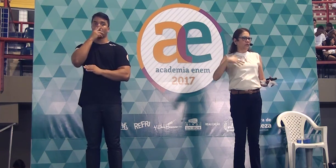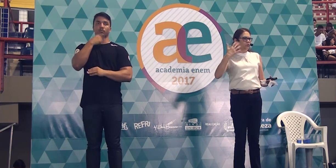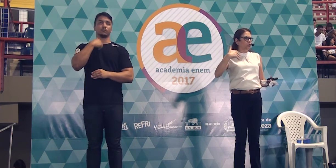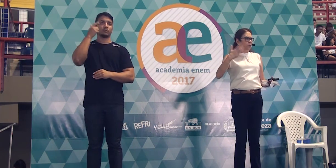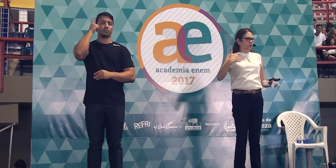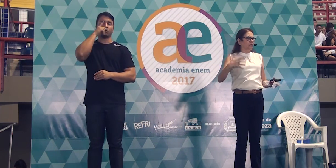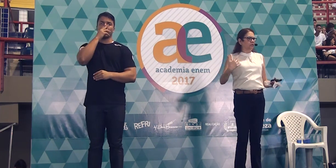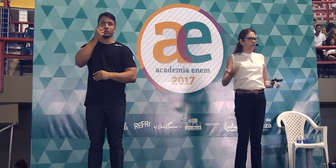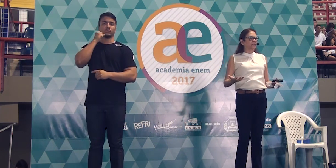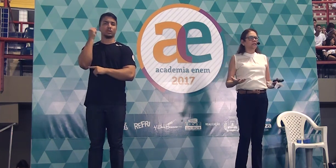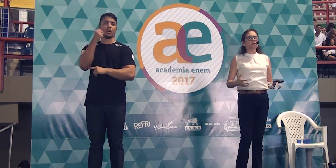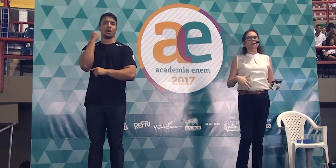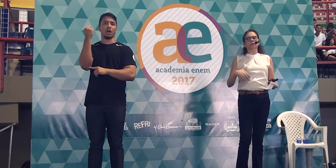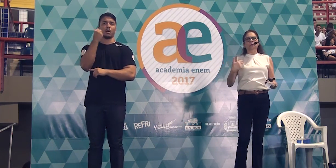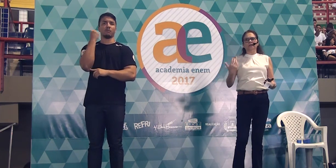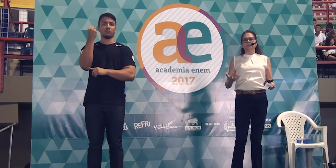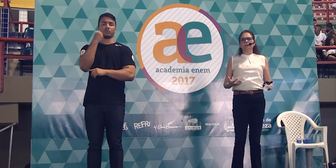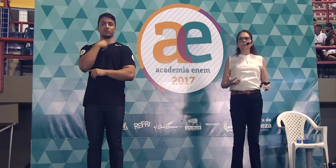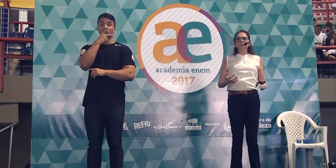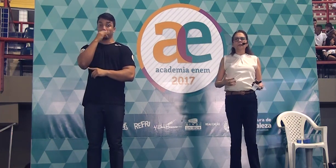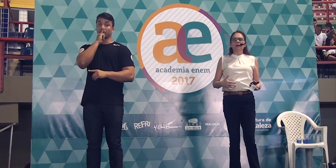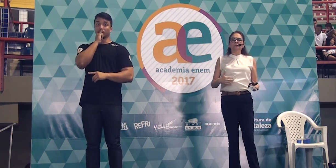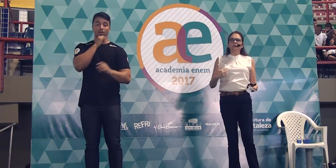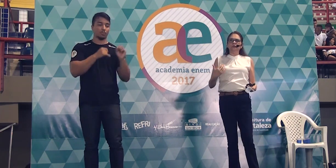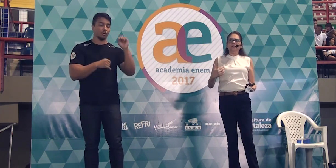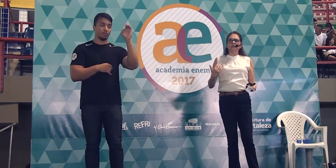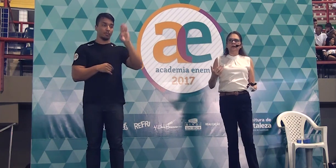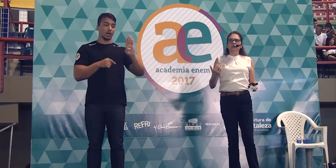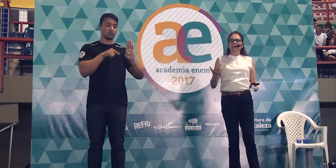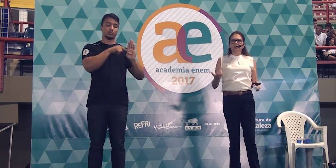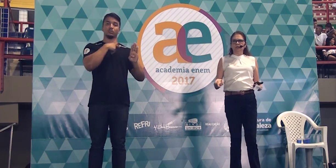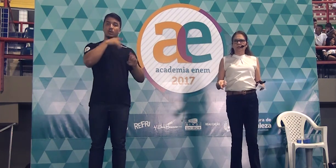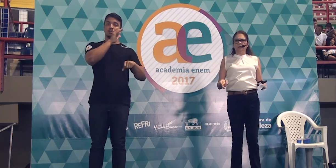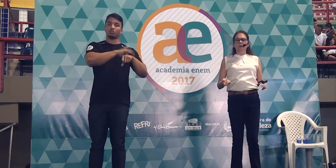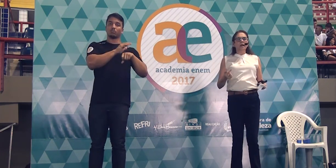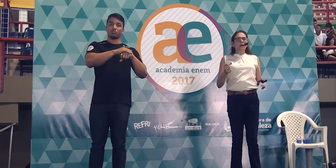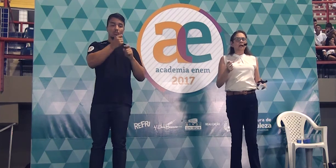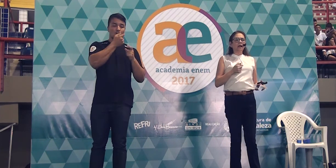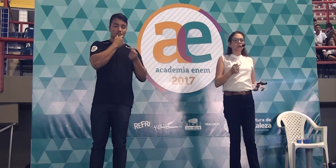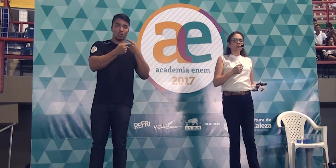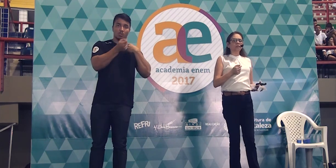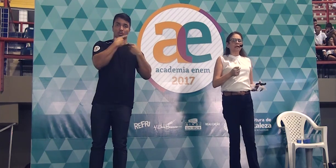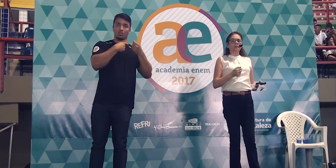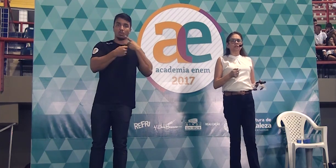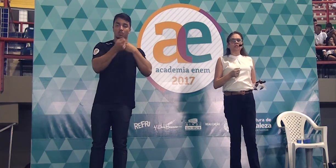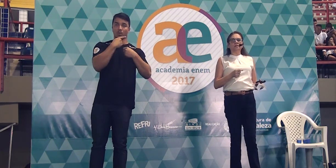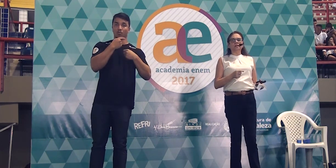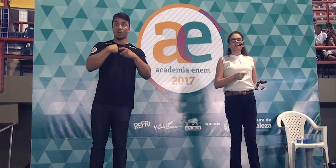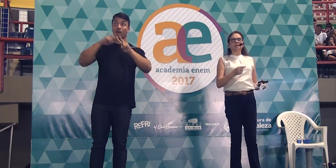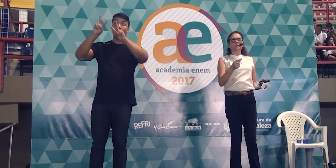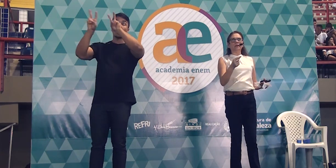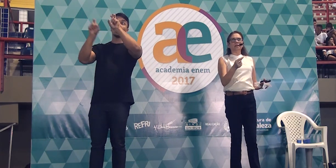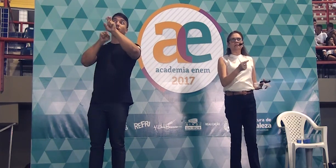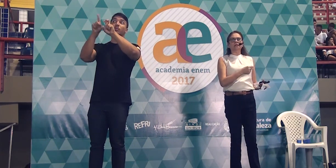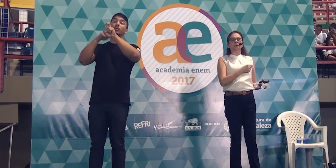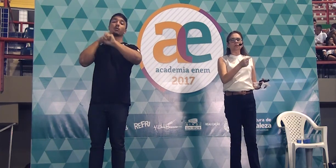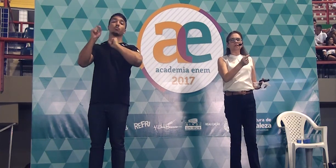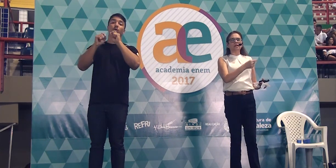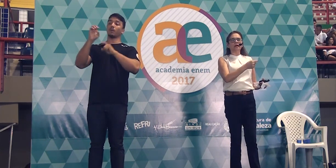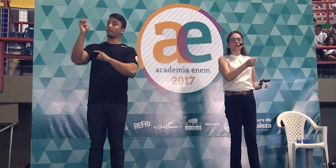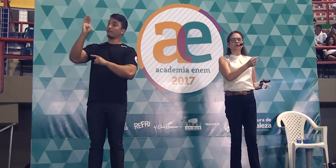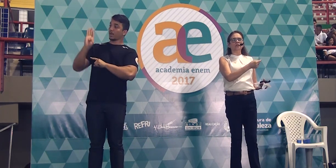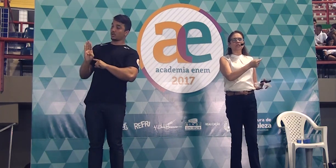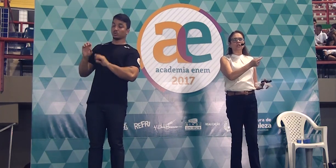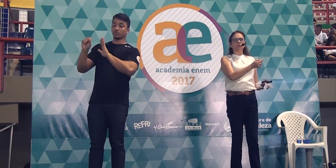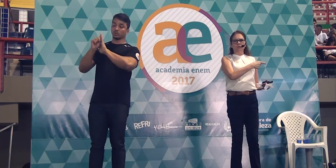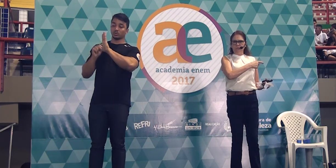grave. Vamos supor que você estivesse dizendo que no Brasil as pessoas se automedicam. Lá no tema tinha dizendo assim, Brasil,